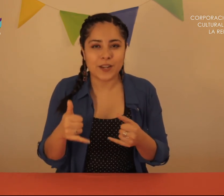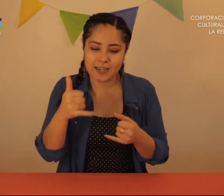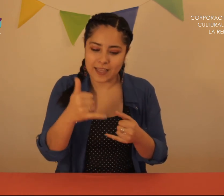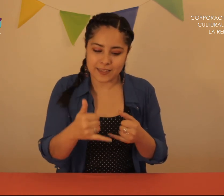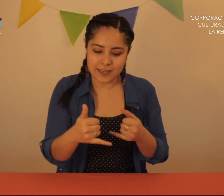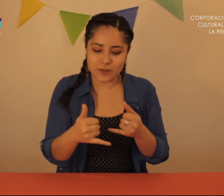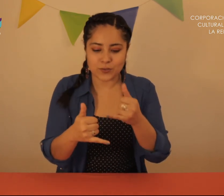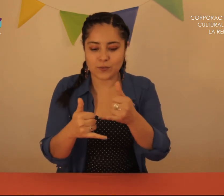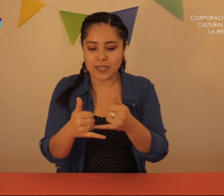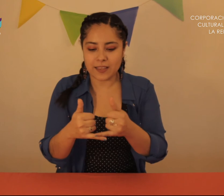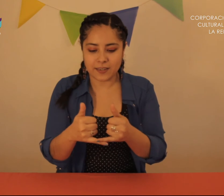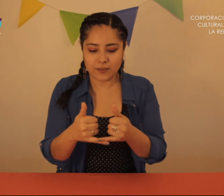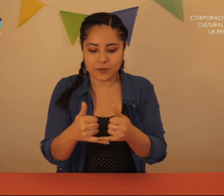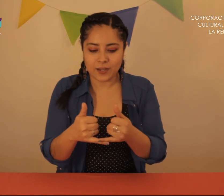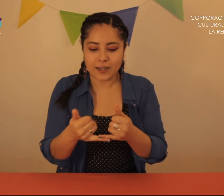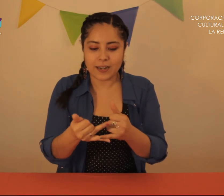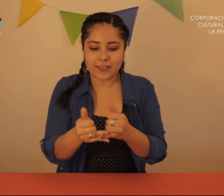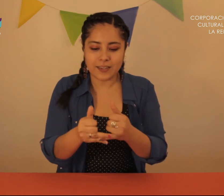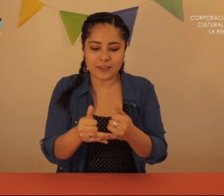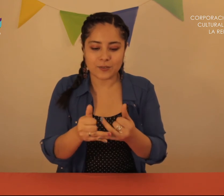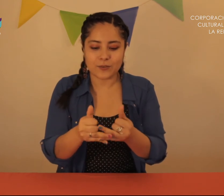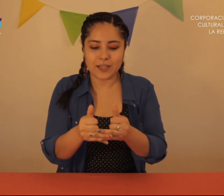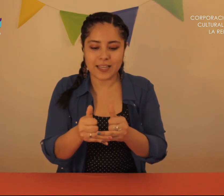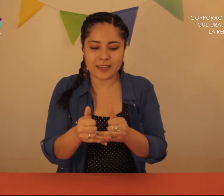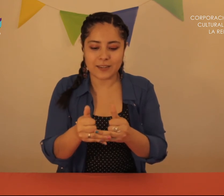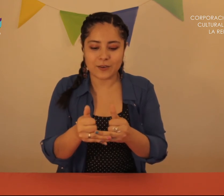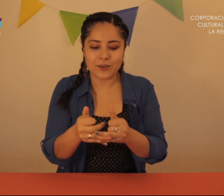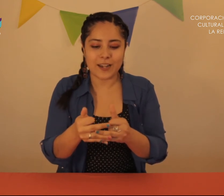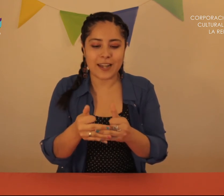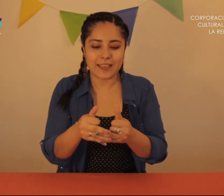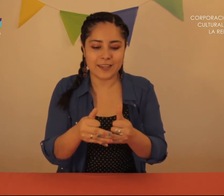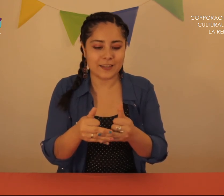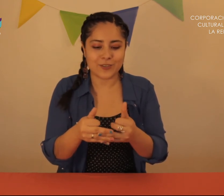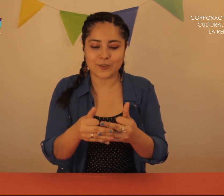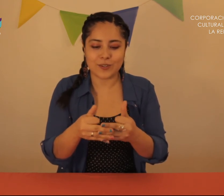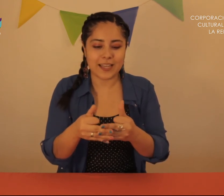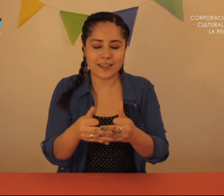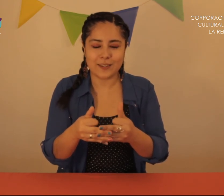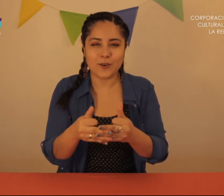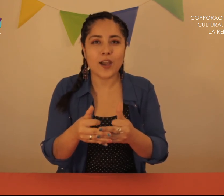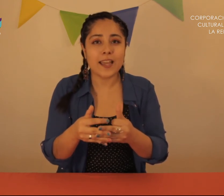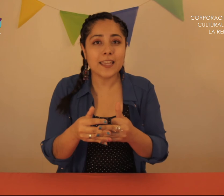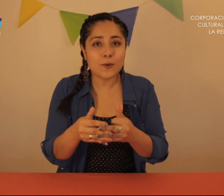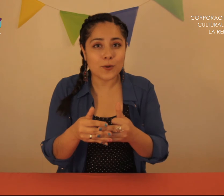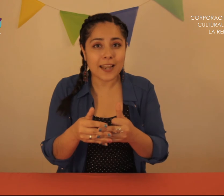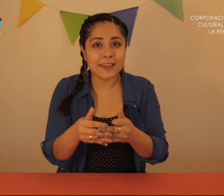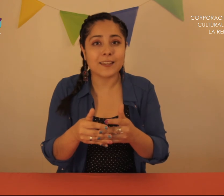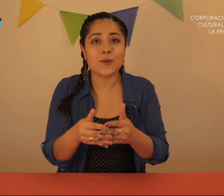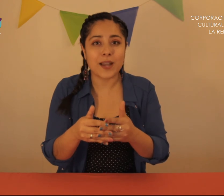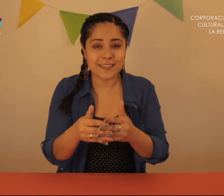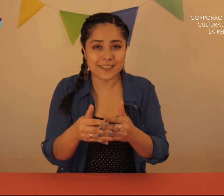ladrillo Sobre ladrillo Ladrillo sobre ladrillo Ladrillo sobre ladrillo Y un ladrillo más